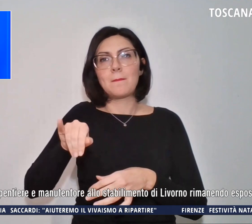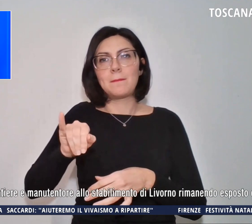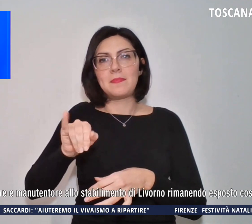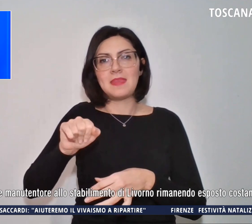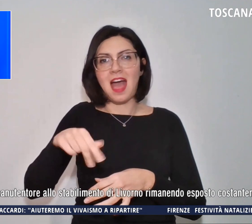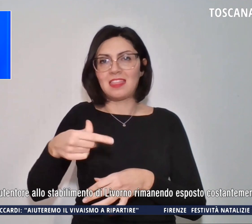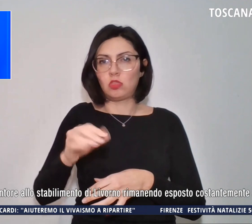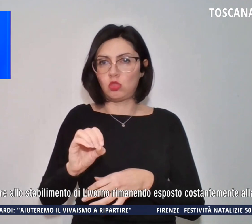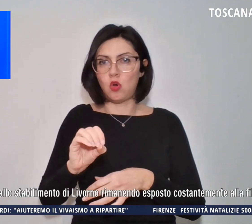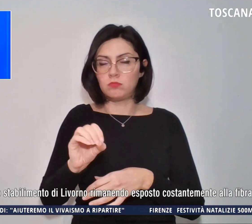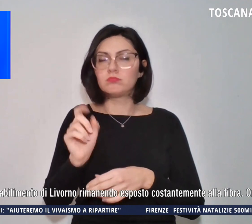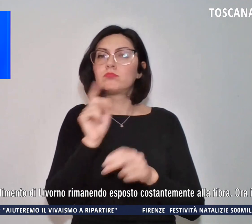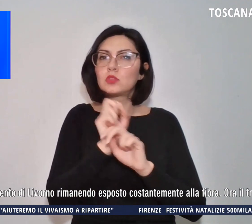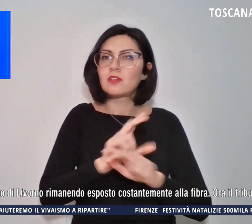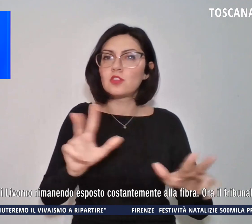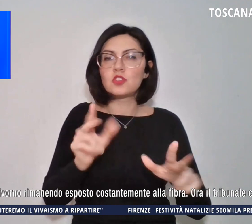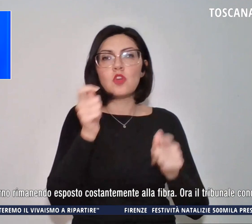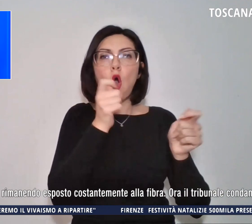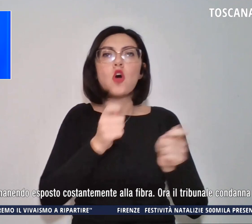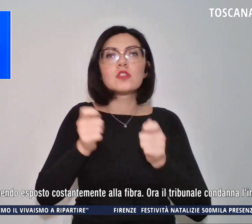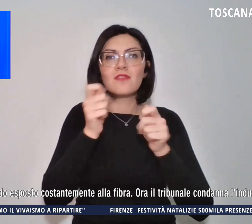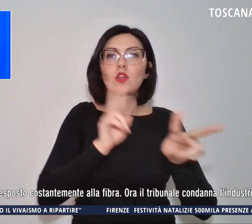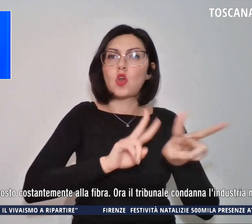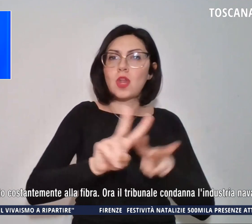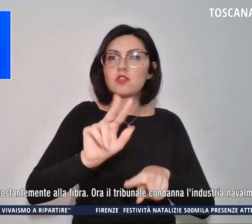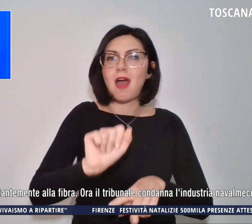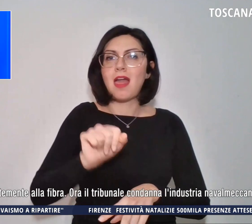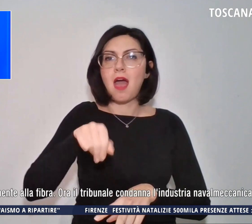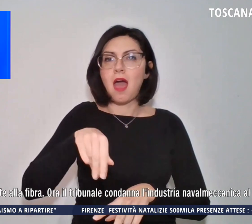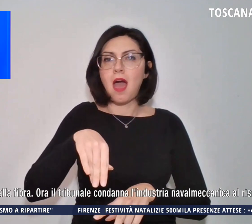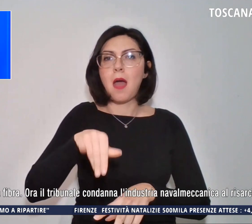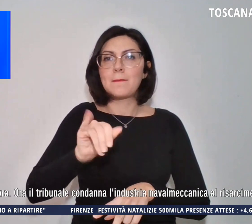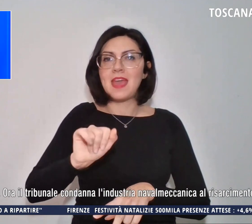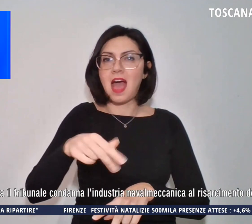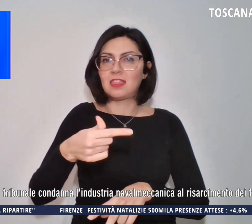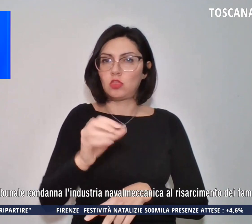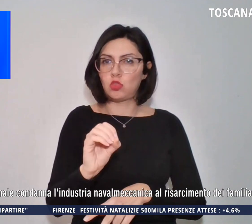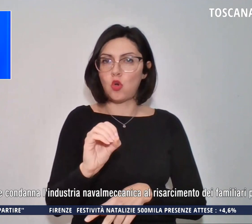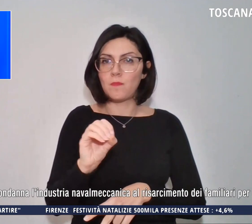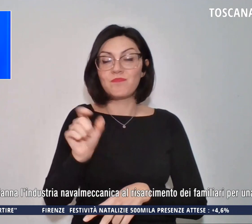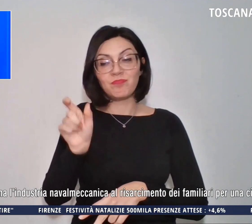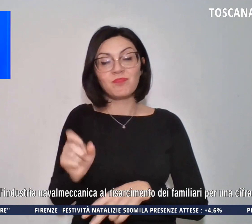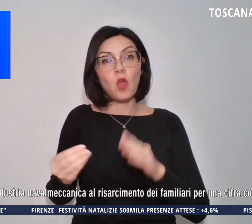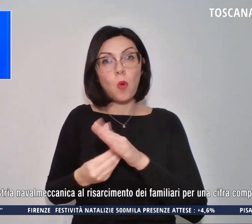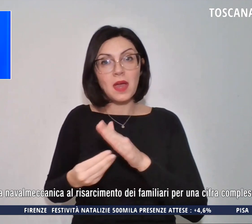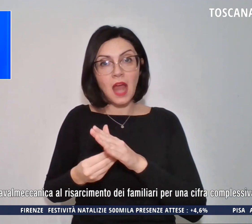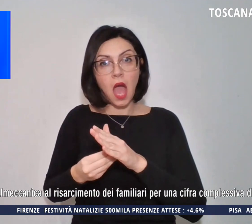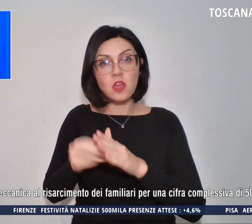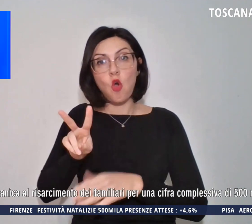'Osservatorio Nazionale Amianto. L'operaio per 21 anni è stato